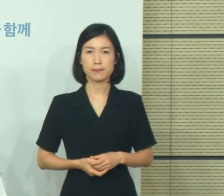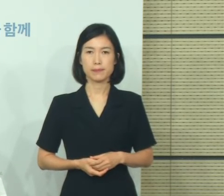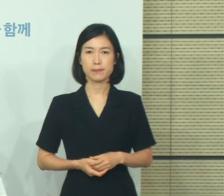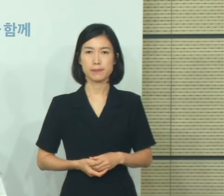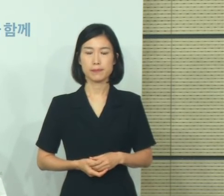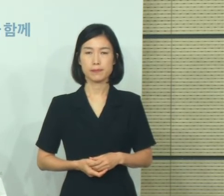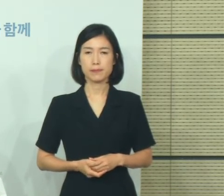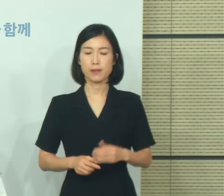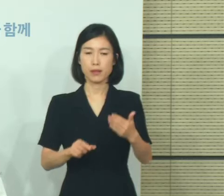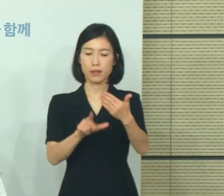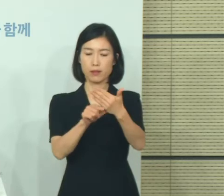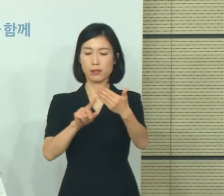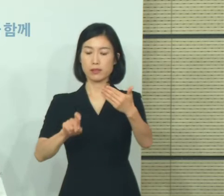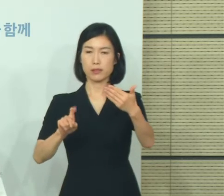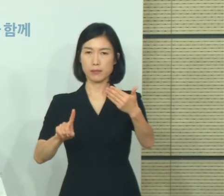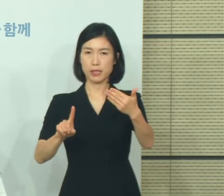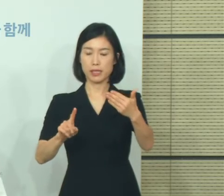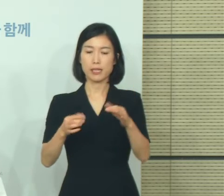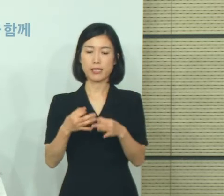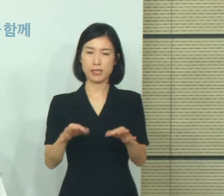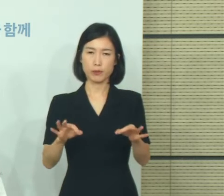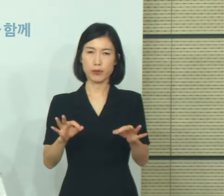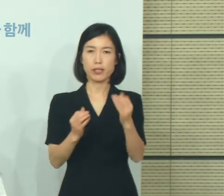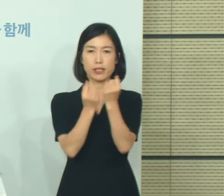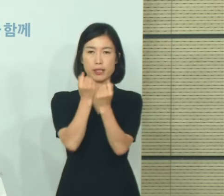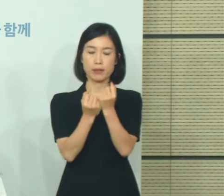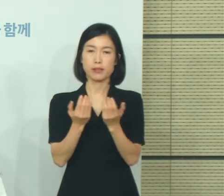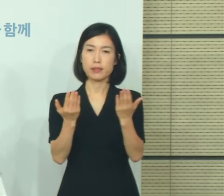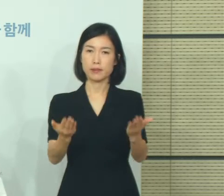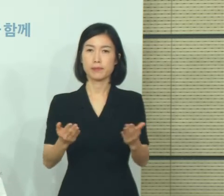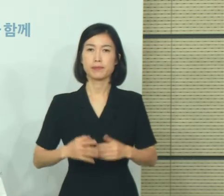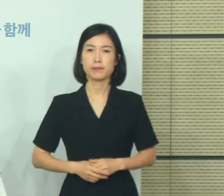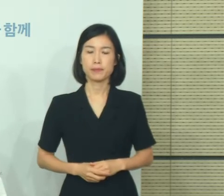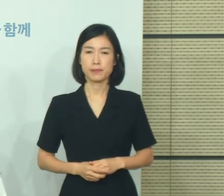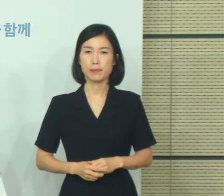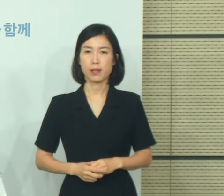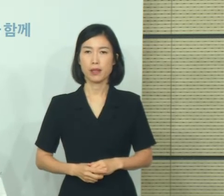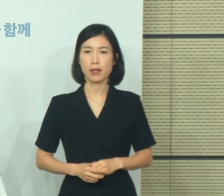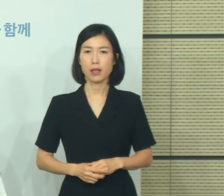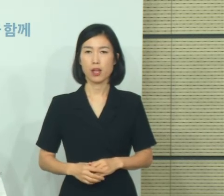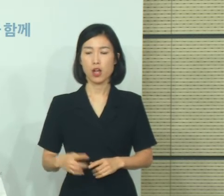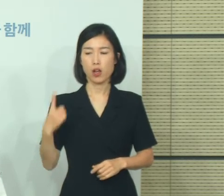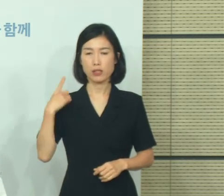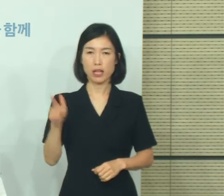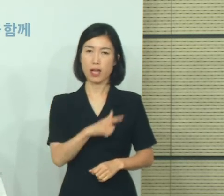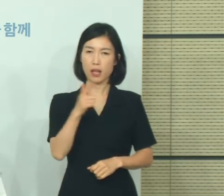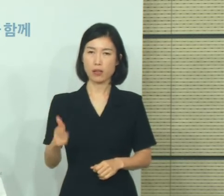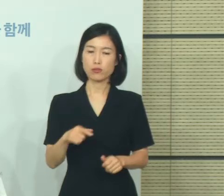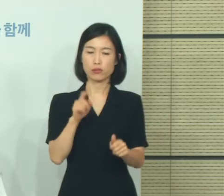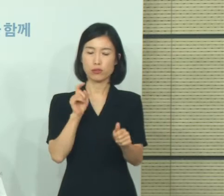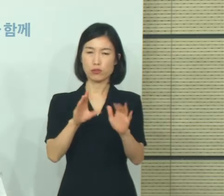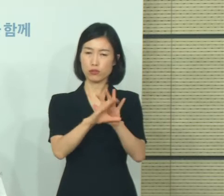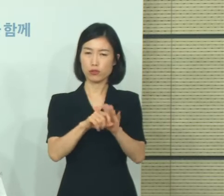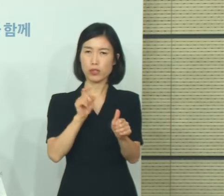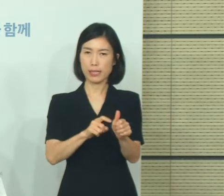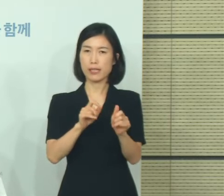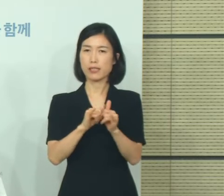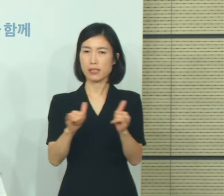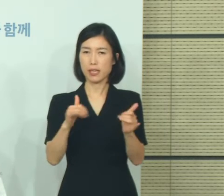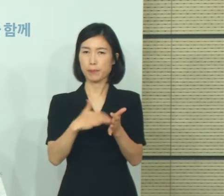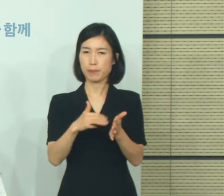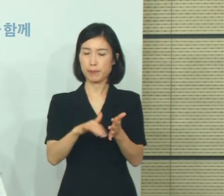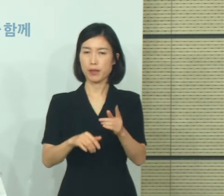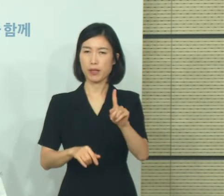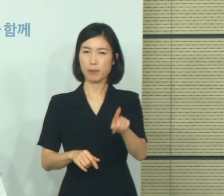9월 11일 금요일 정례 브리핑을 시작하겠습니다. 오늘 0시 기준 국내 발생한 신규